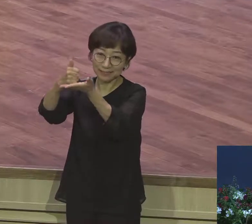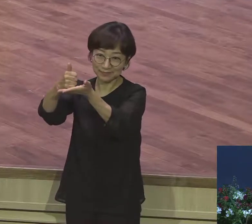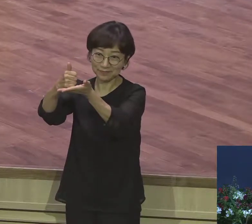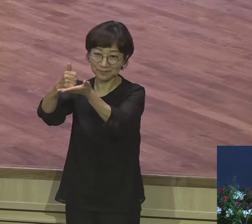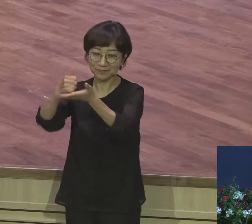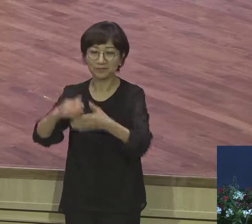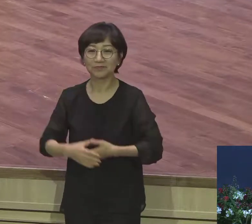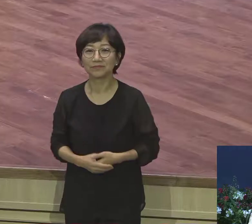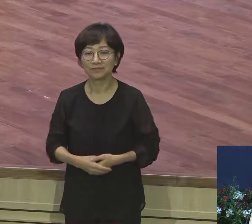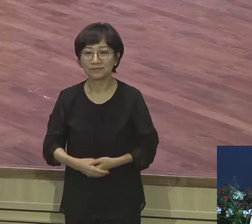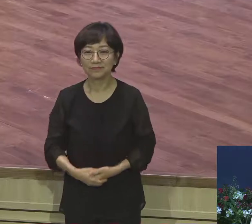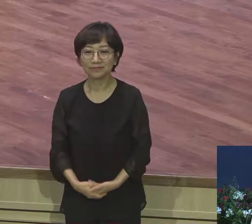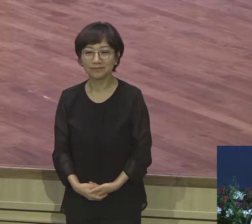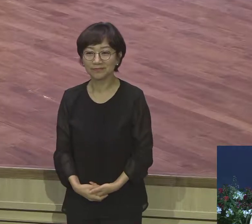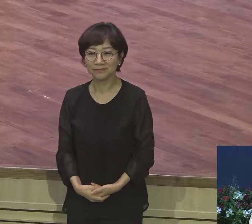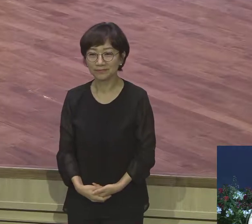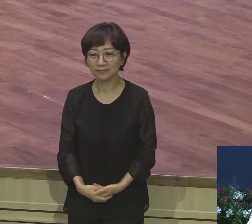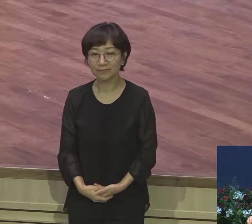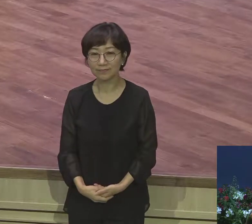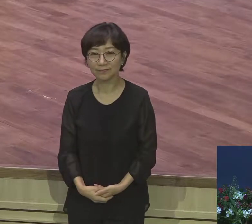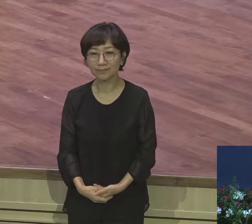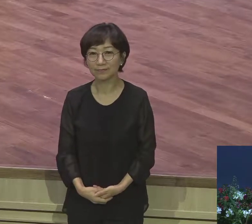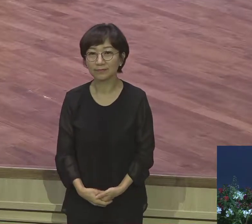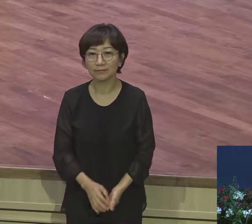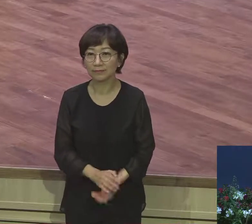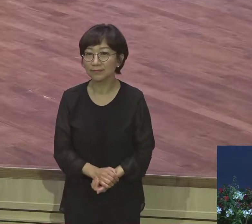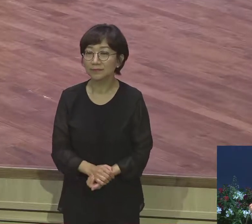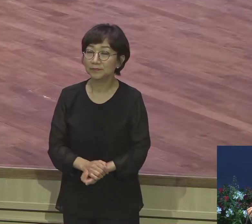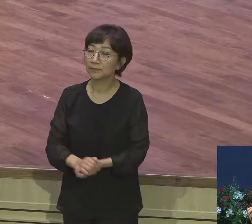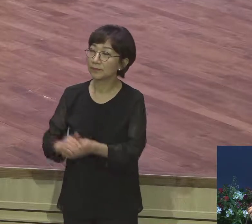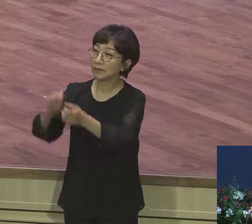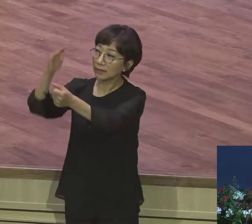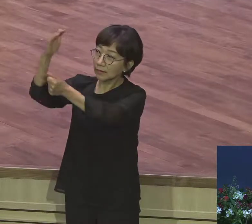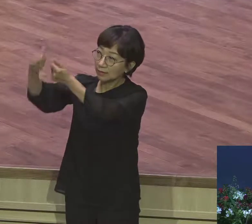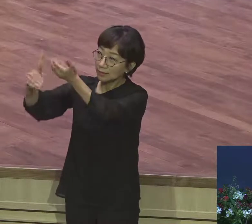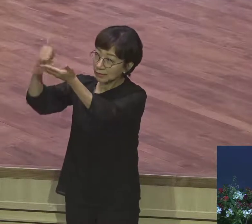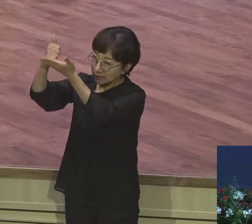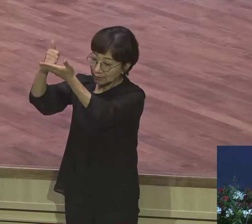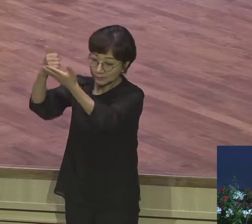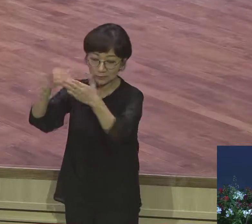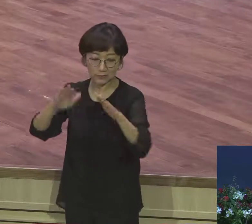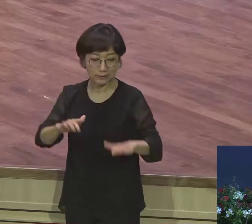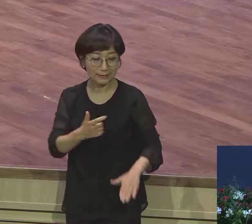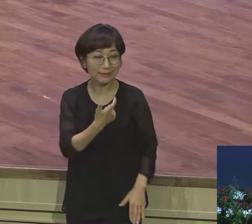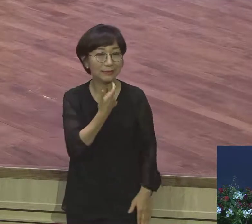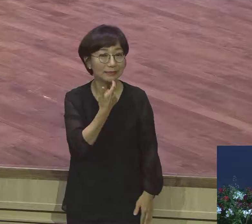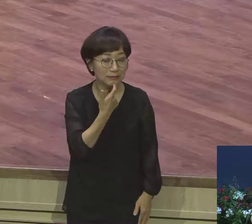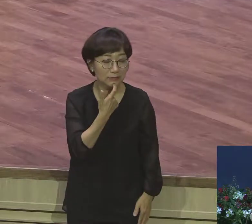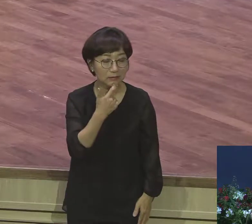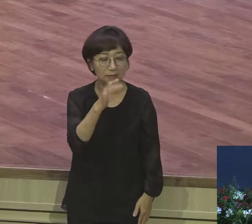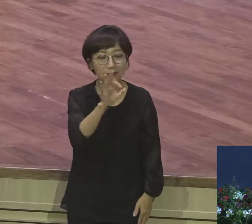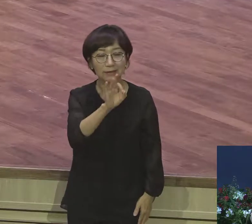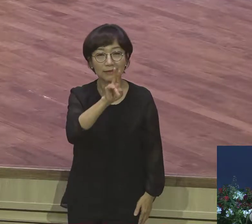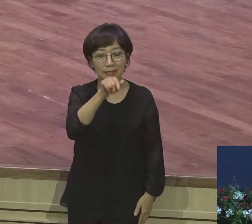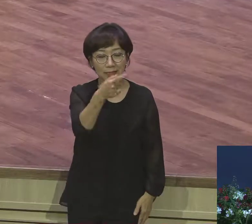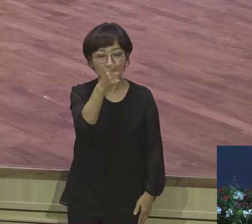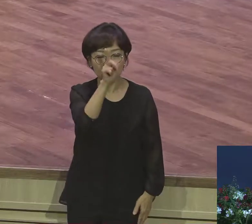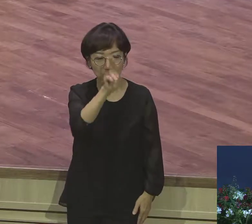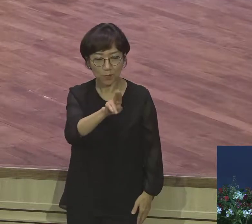하나님이 야곱을 만났다 야곱이 하나님을 만나서 인생 전환점이